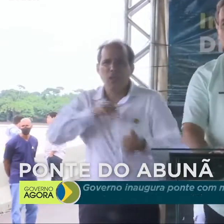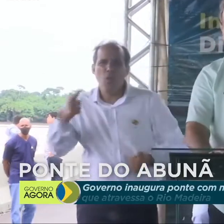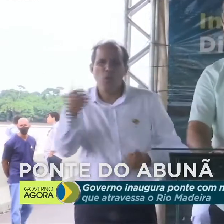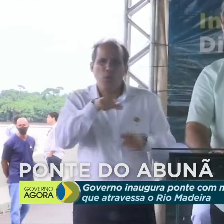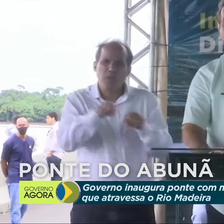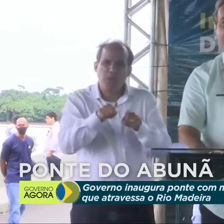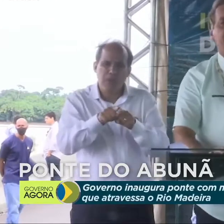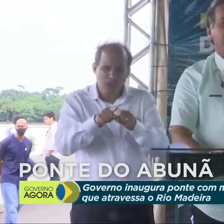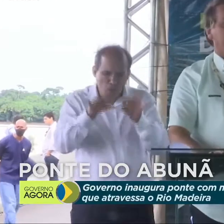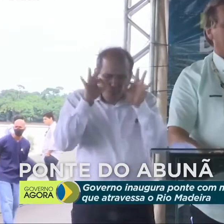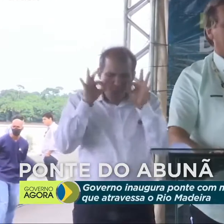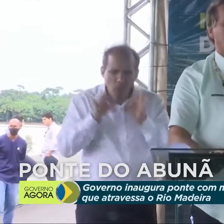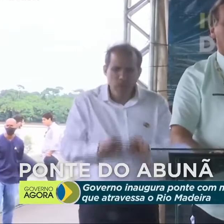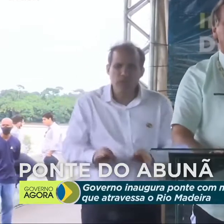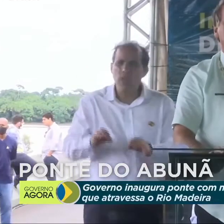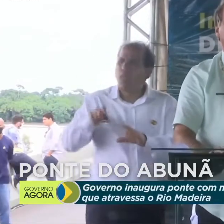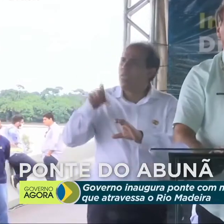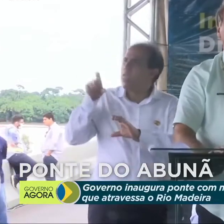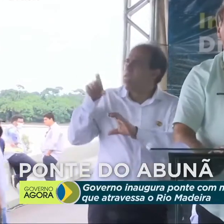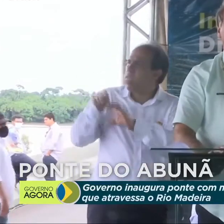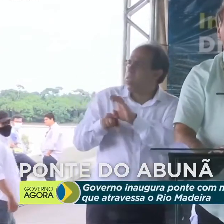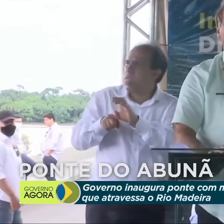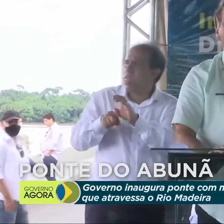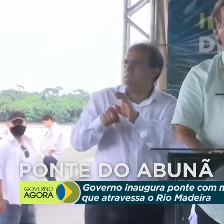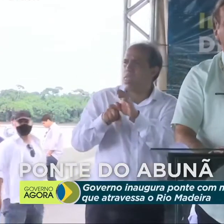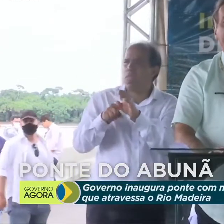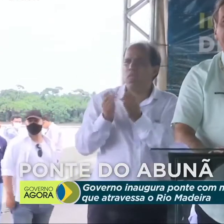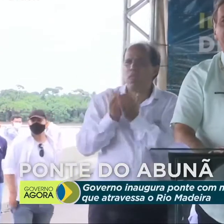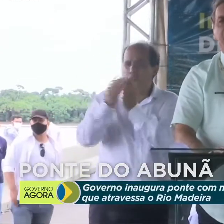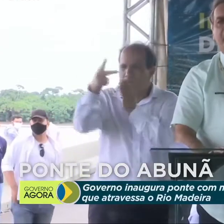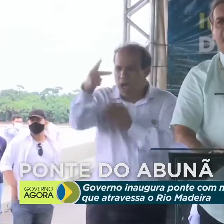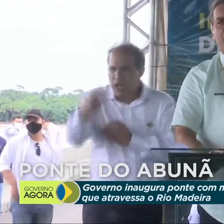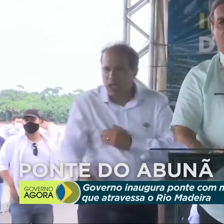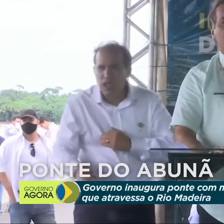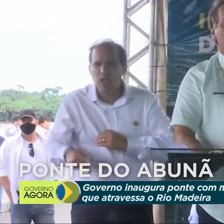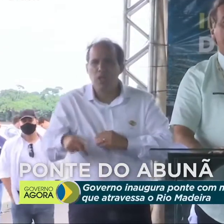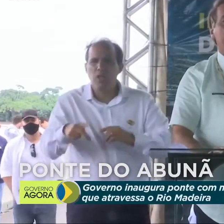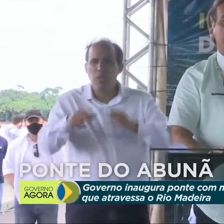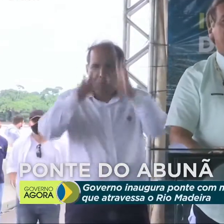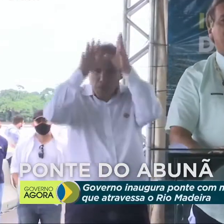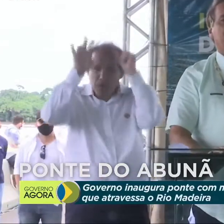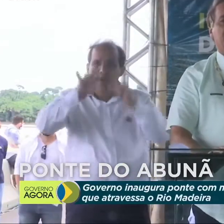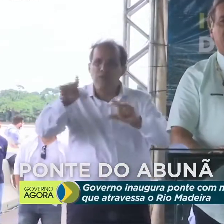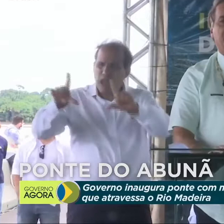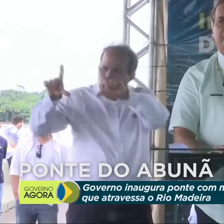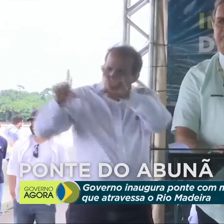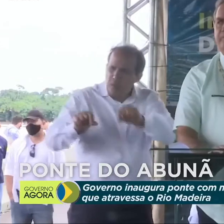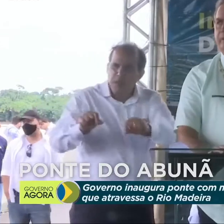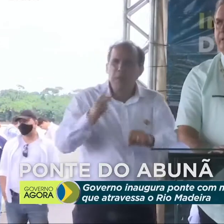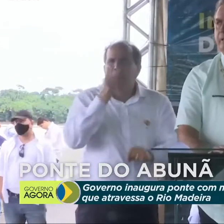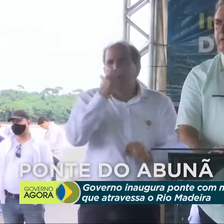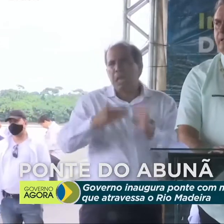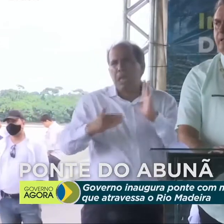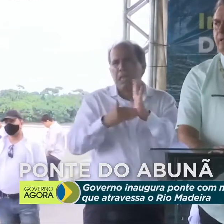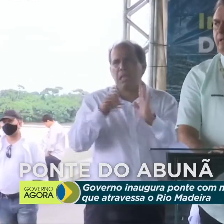tudo que dependia de transporte para o nosso Acre, vai diminuir, no mínimo, 5%.